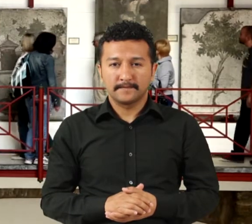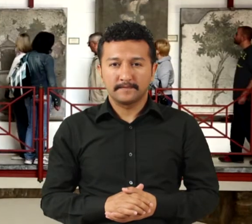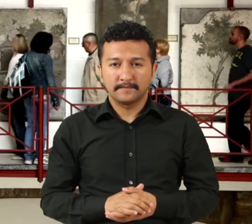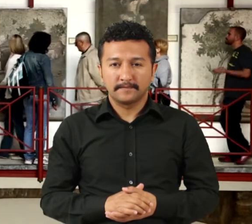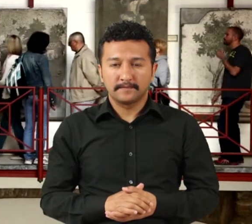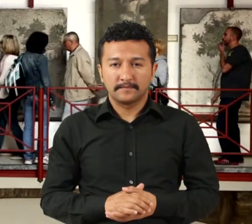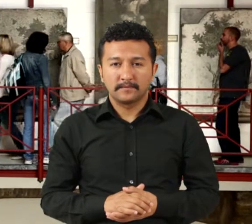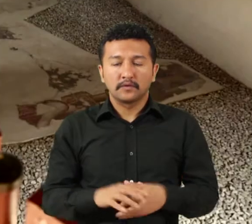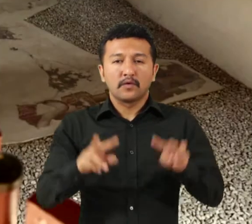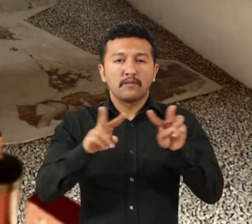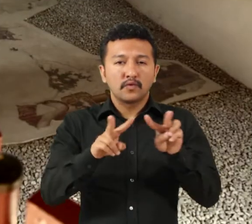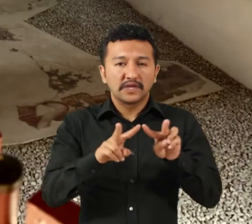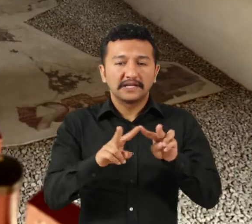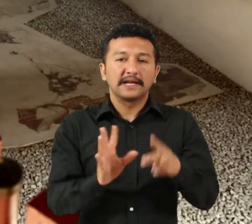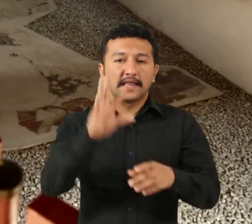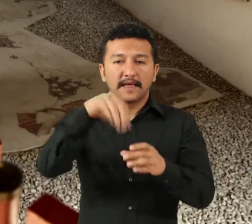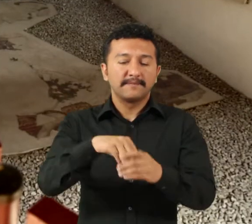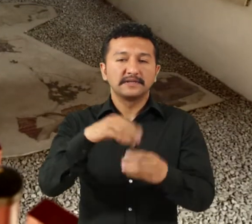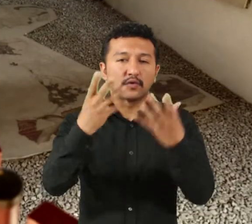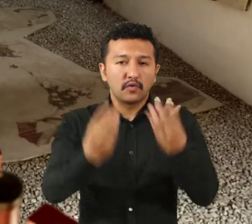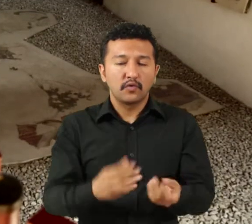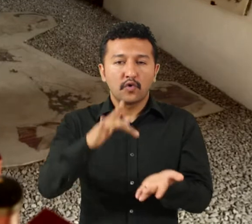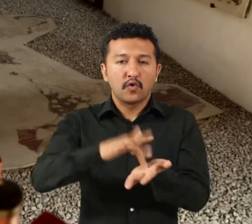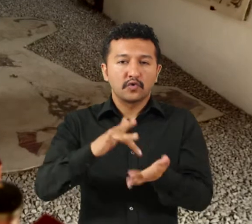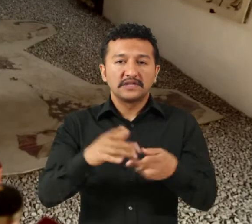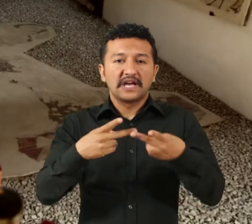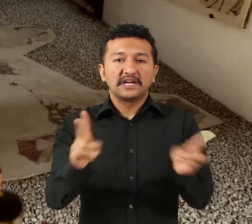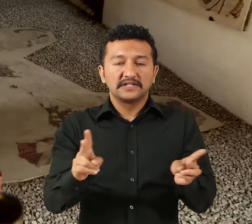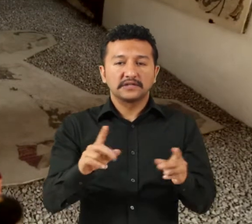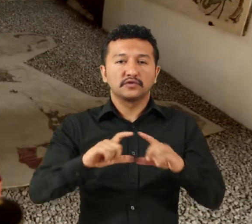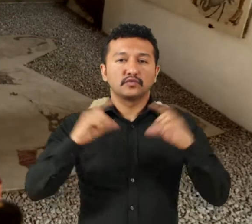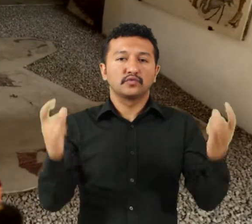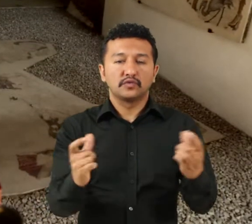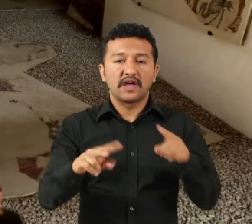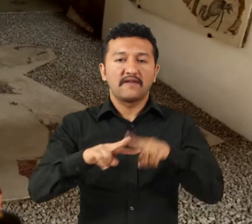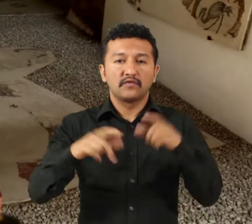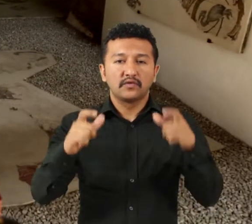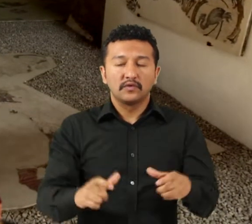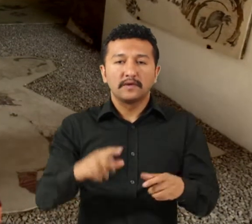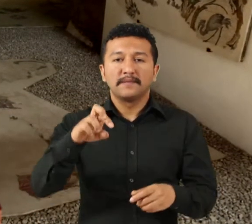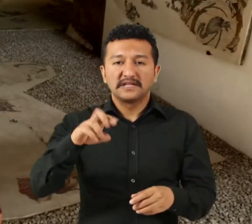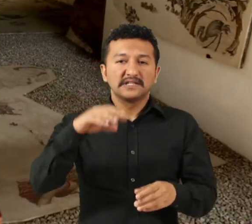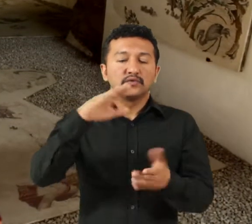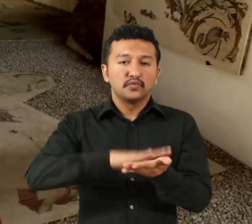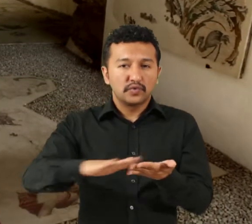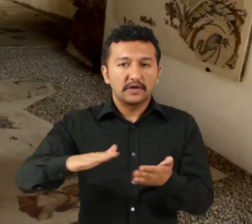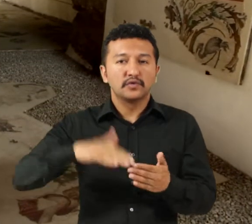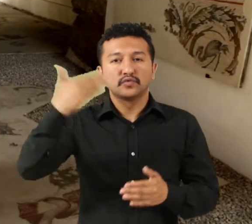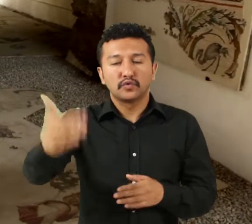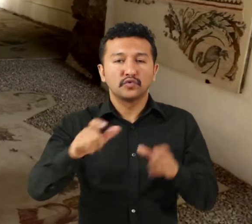Mozaiklerin içinde bulunduğu ortası açık sütunlu avlu, peristil üzerine sonraki dönemlerde Sultanahmet Camii